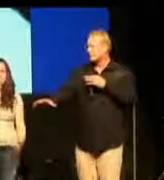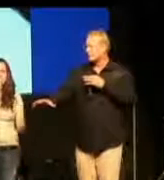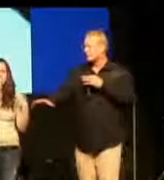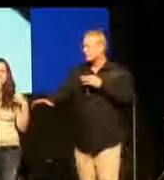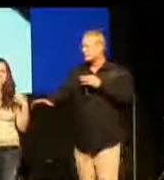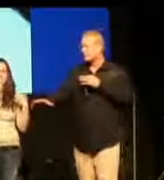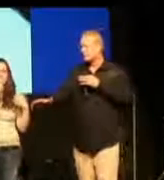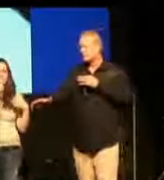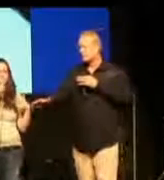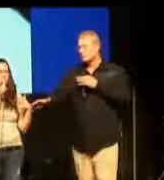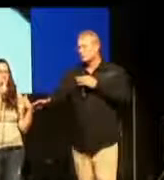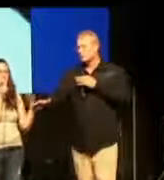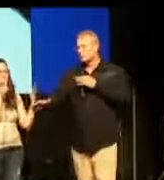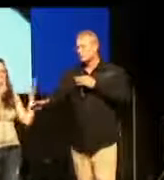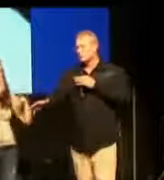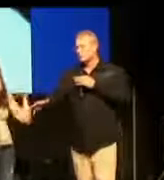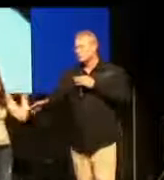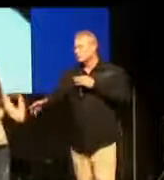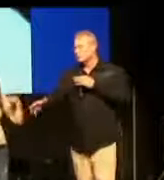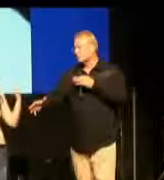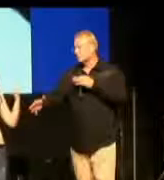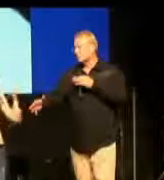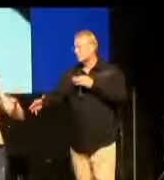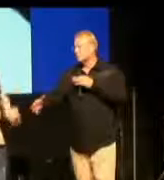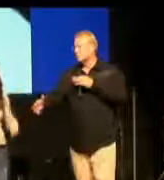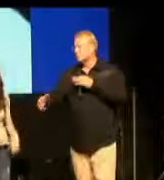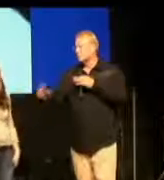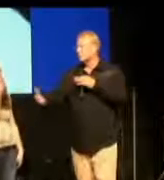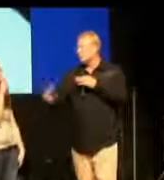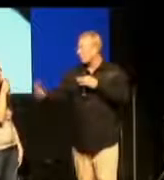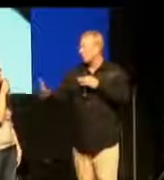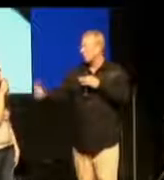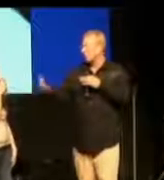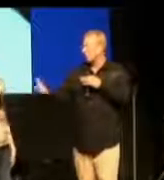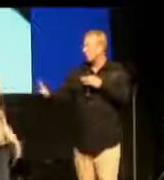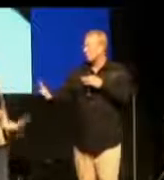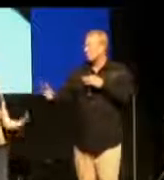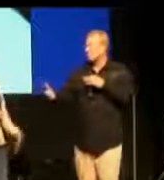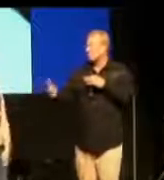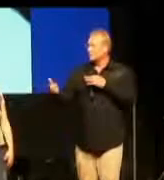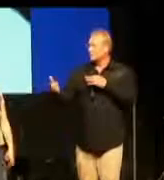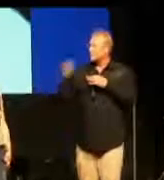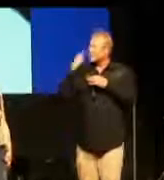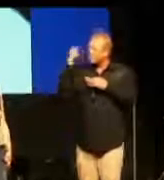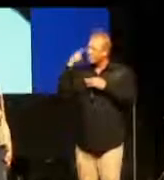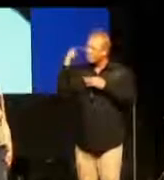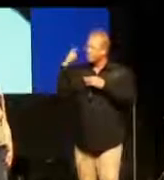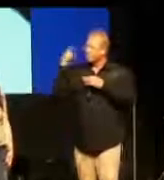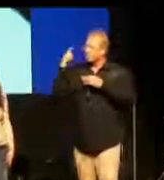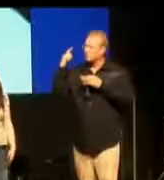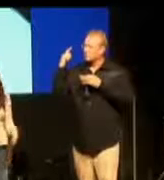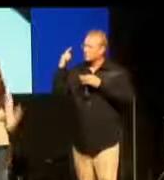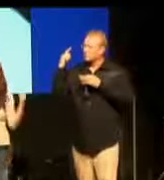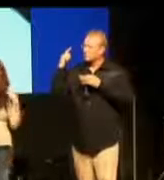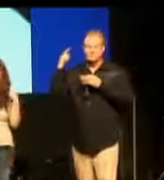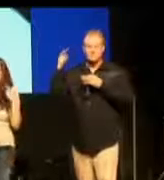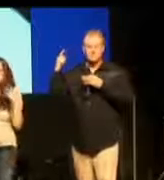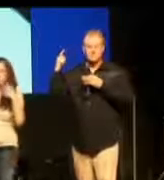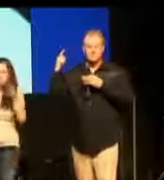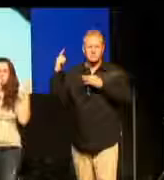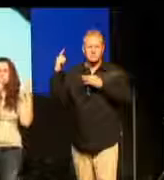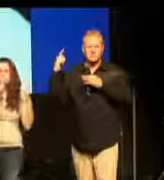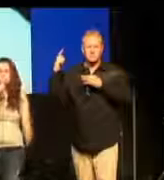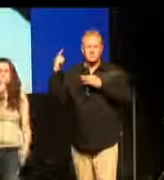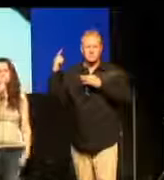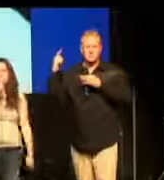Selbst wenn man irgendwie an Maschinen angehängt ist, im Koma liegt, man